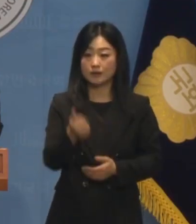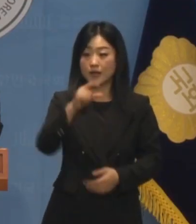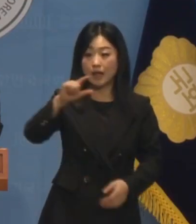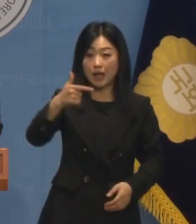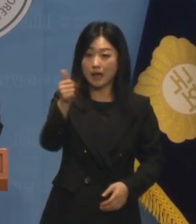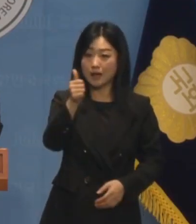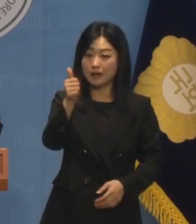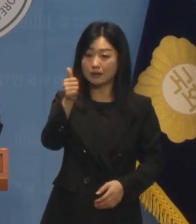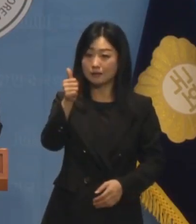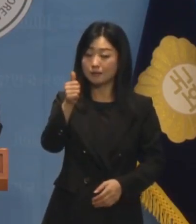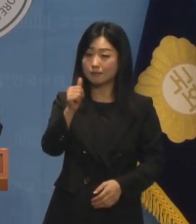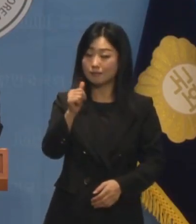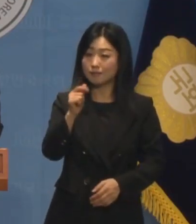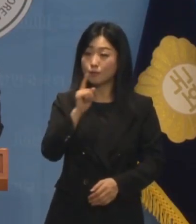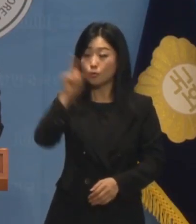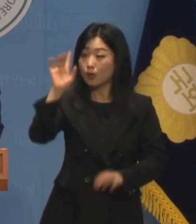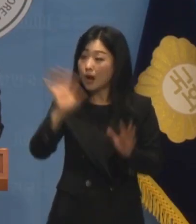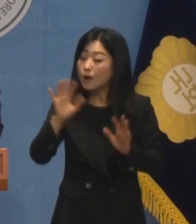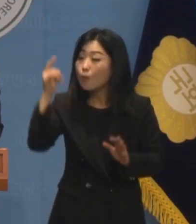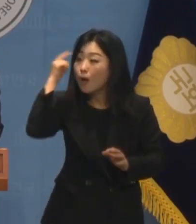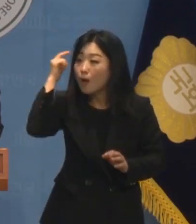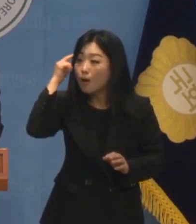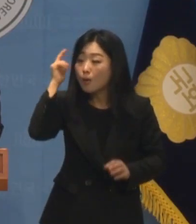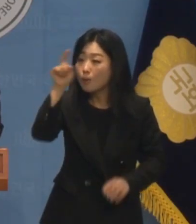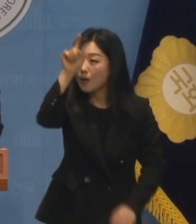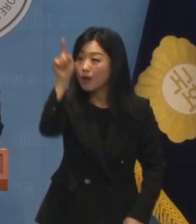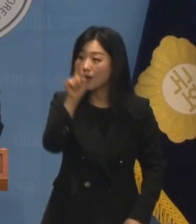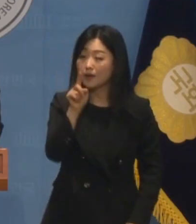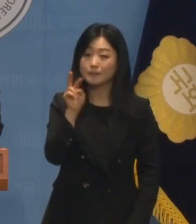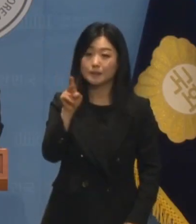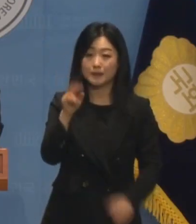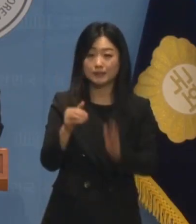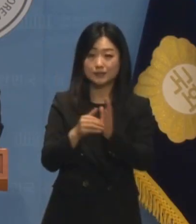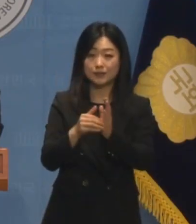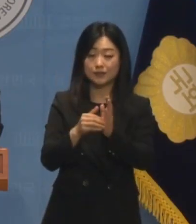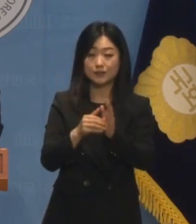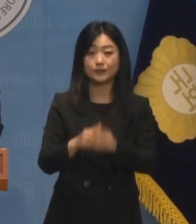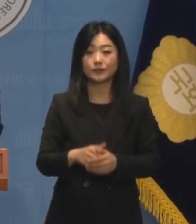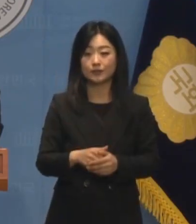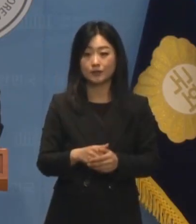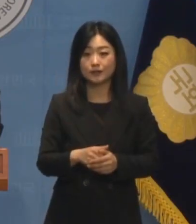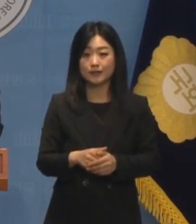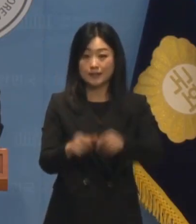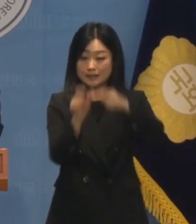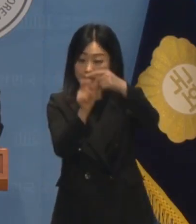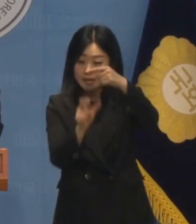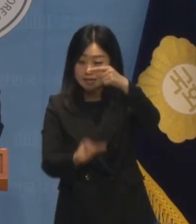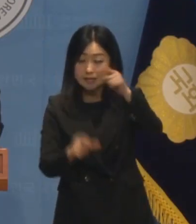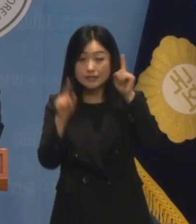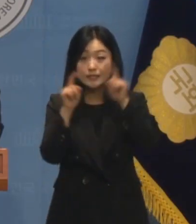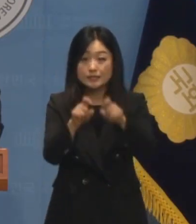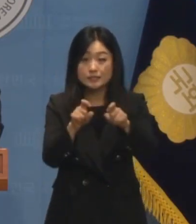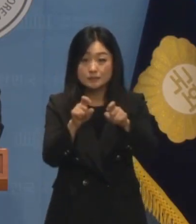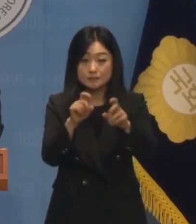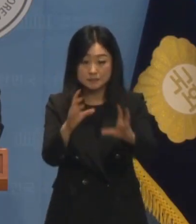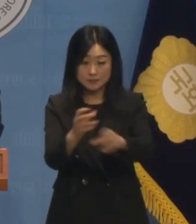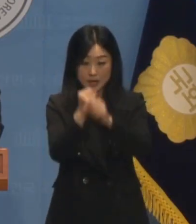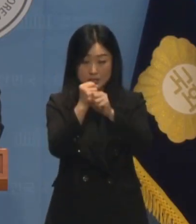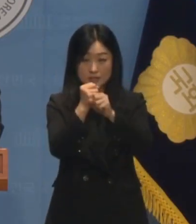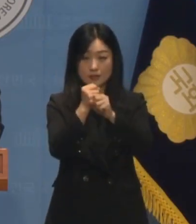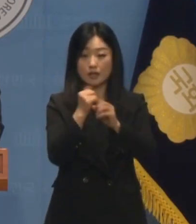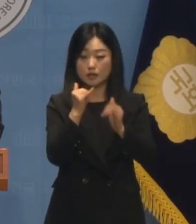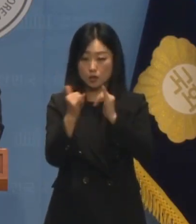대표는 어디 갔나 하고 비판합니다. 당원 게시판 댓글 우혹의 핵심은 여론 조작